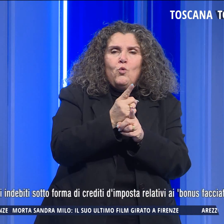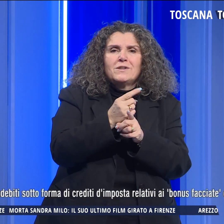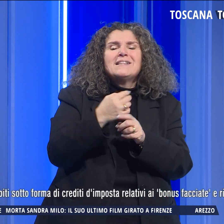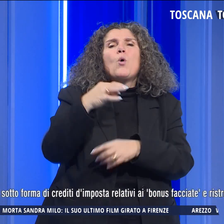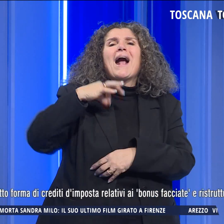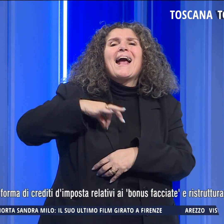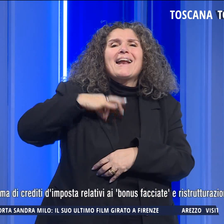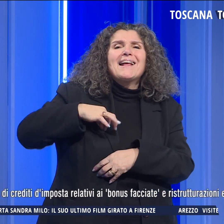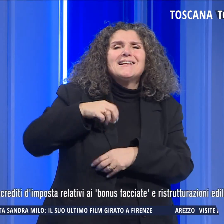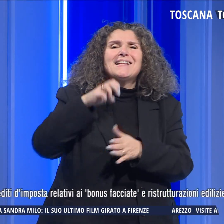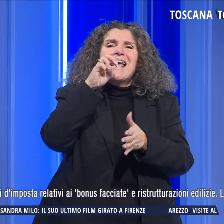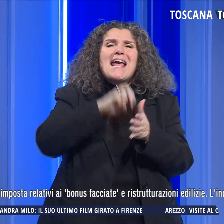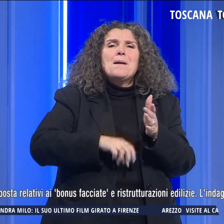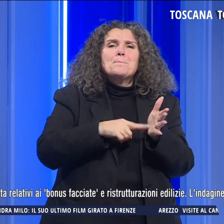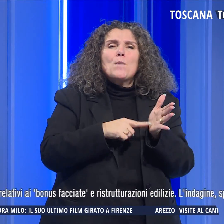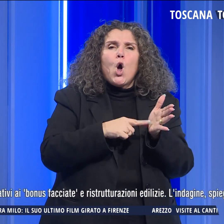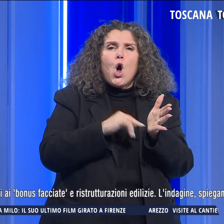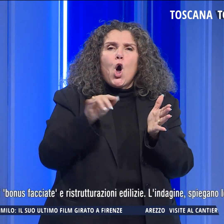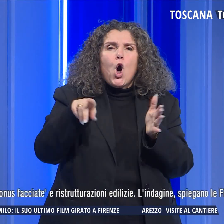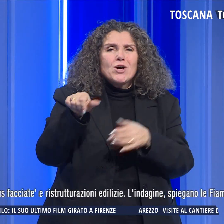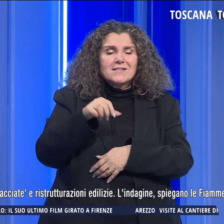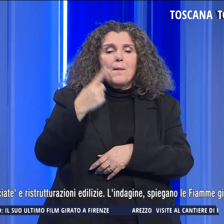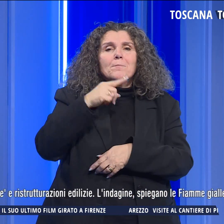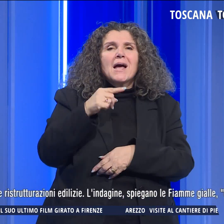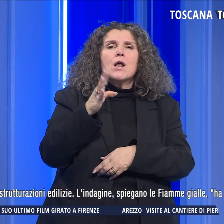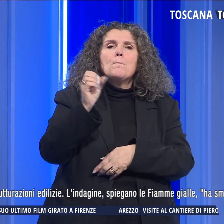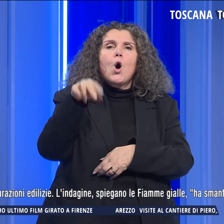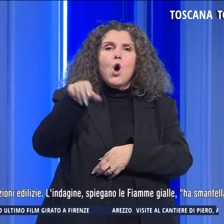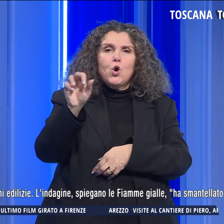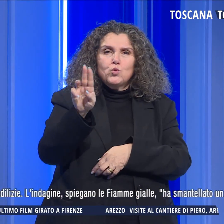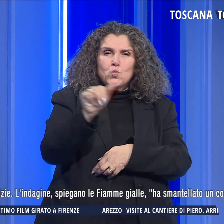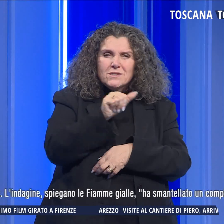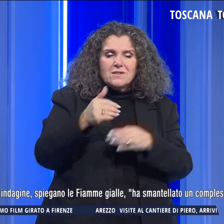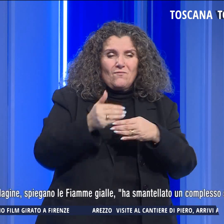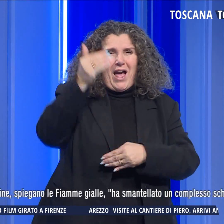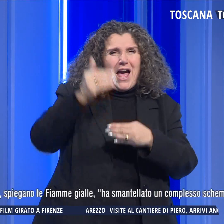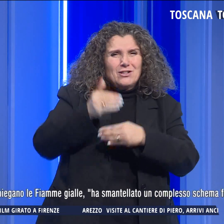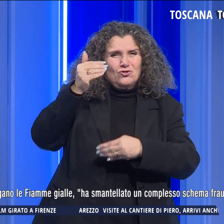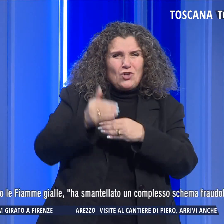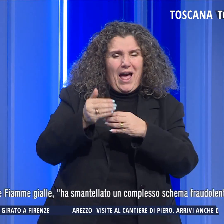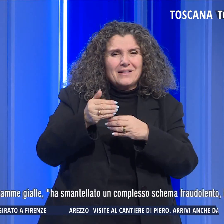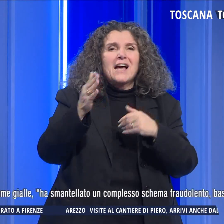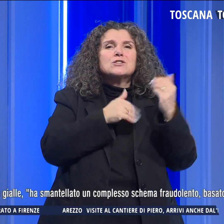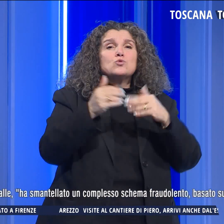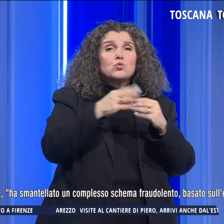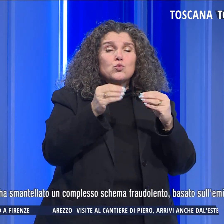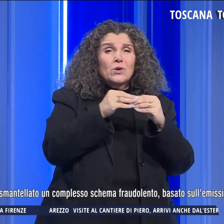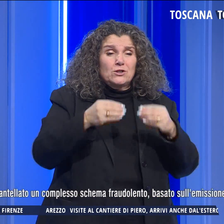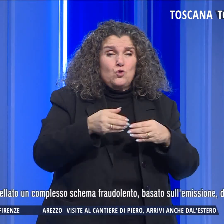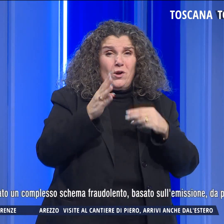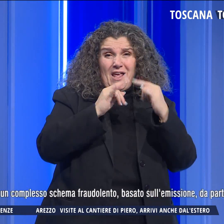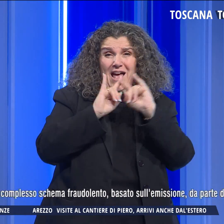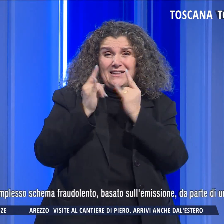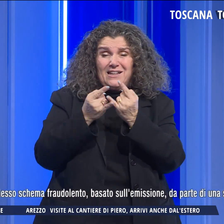crediti d'imposta relativa ai bonus facciate e ristrutturazioni edilizie. L'indagine ha smantellato un complesso